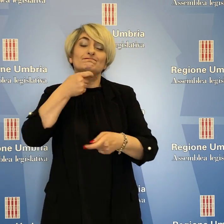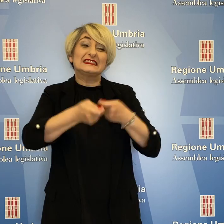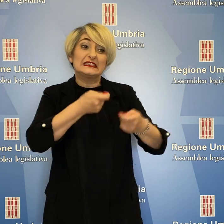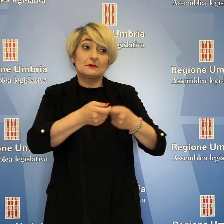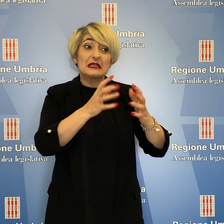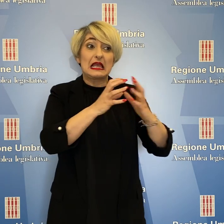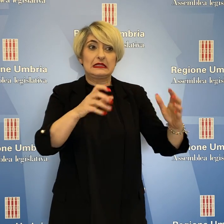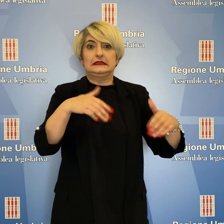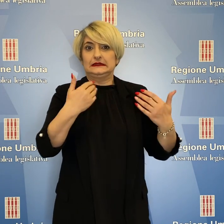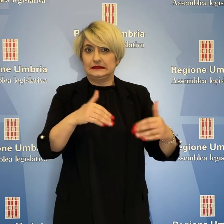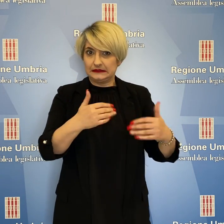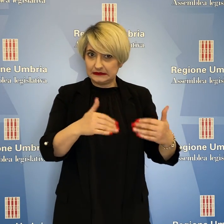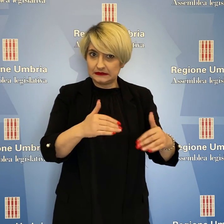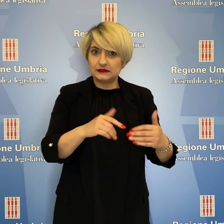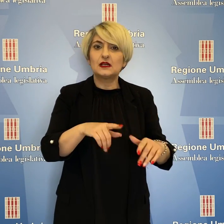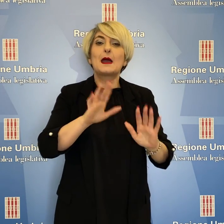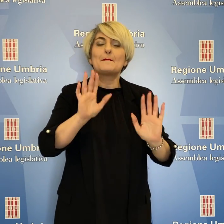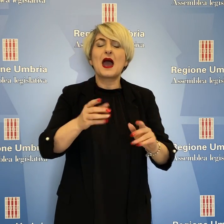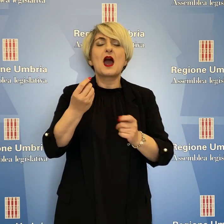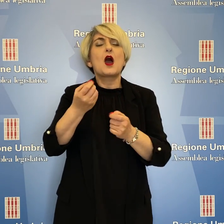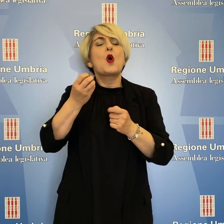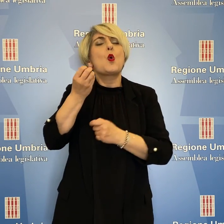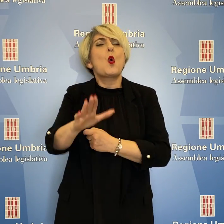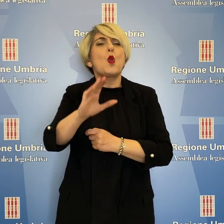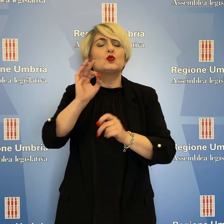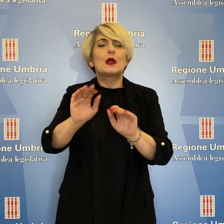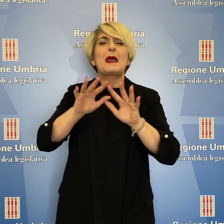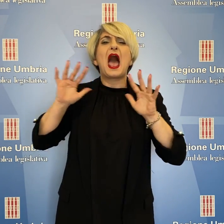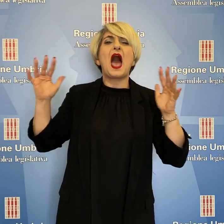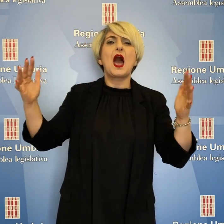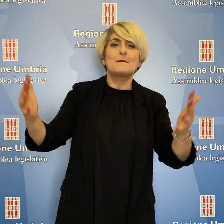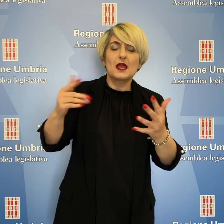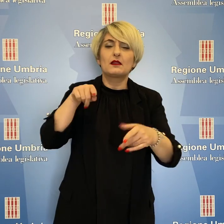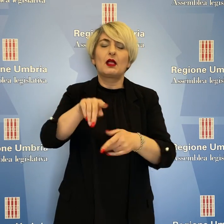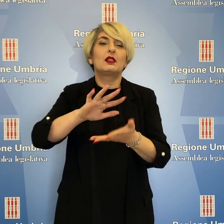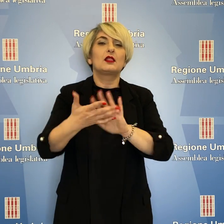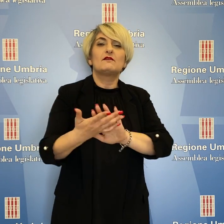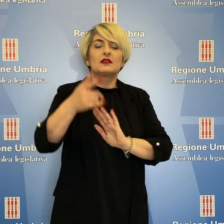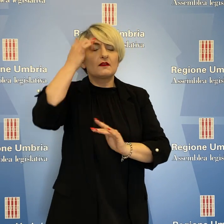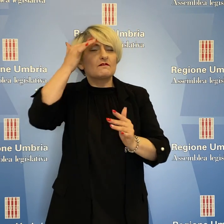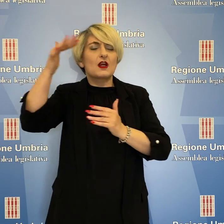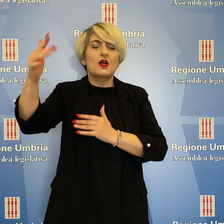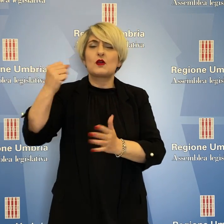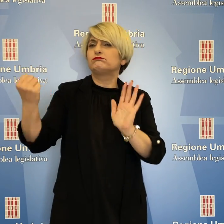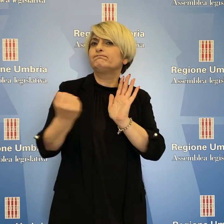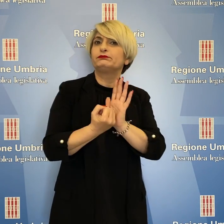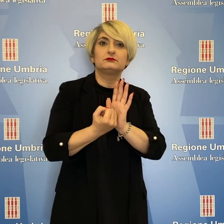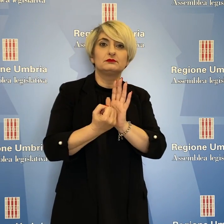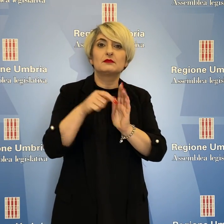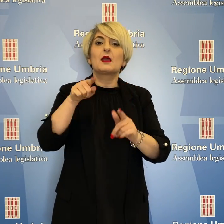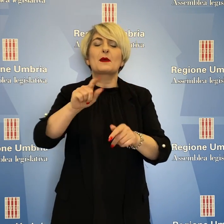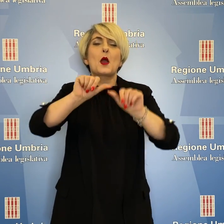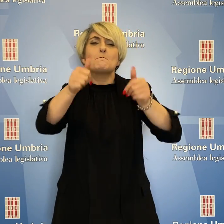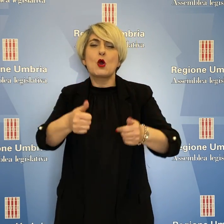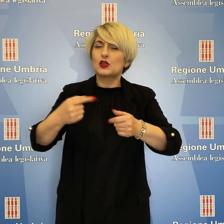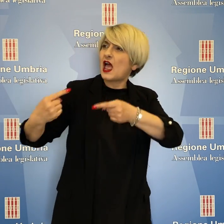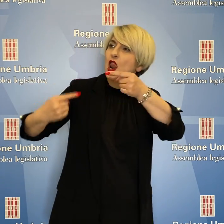significativo, ma la cultura ambientale è divenuto ormai fattore distintivo che caratterizza i modelli di competizione,